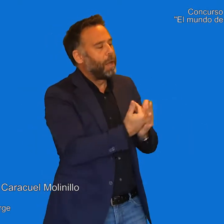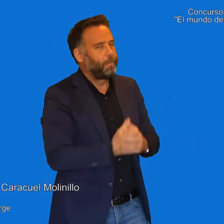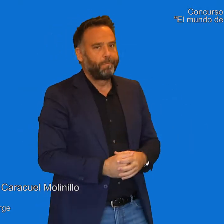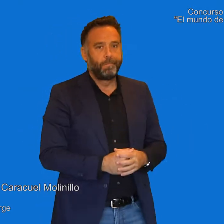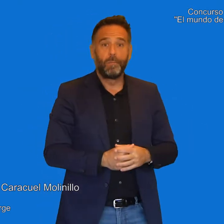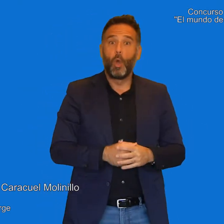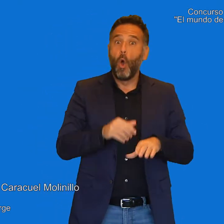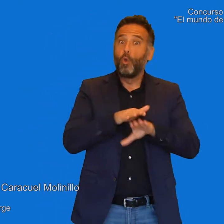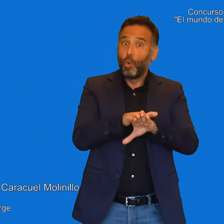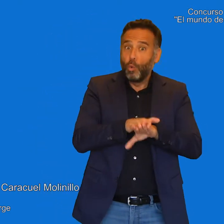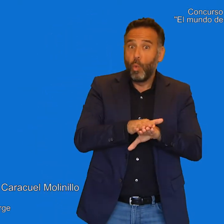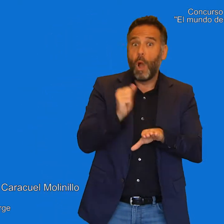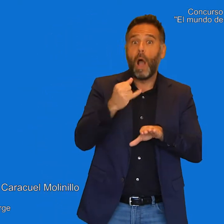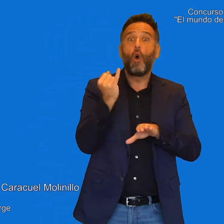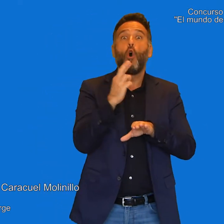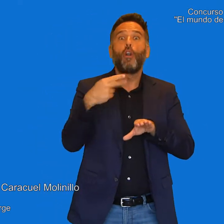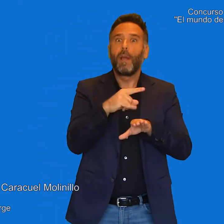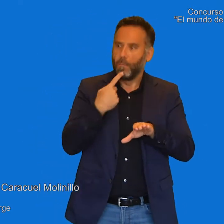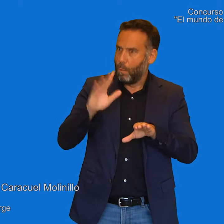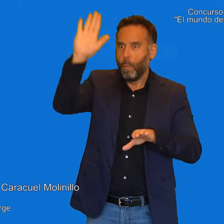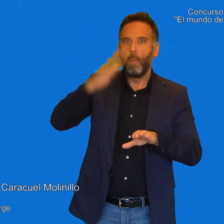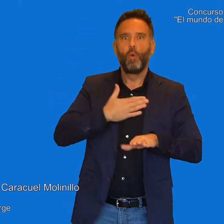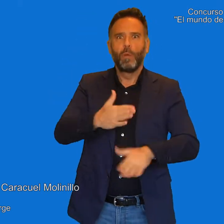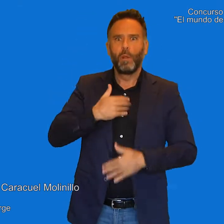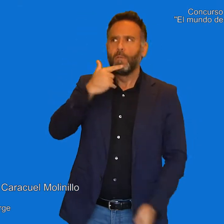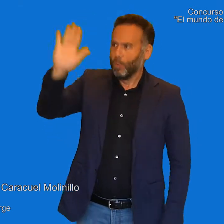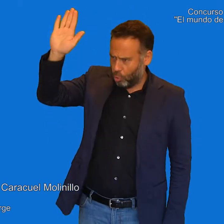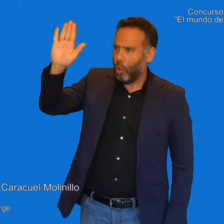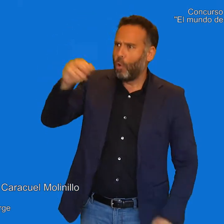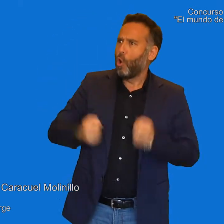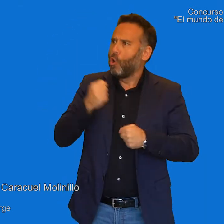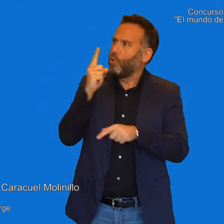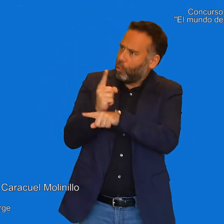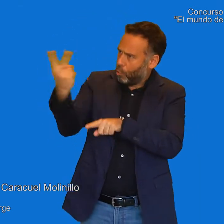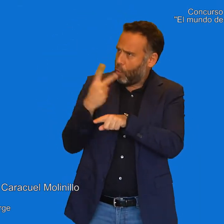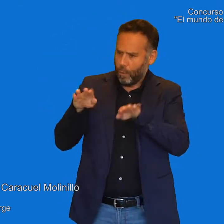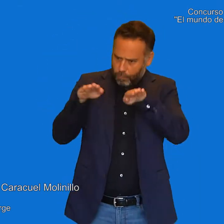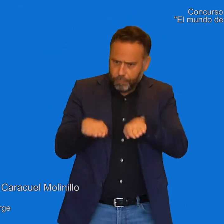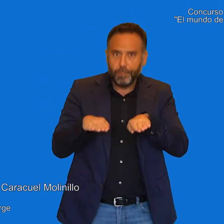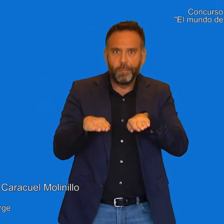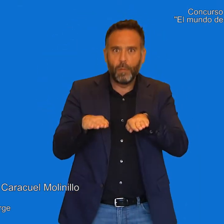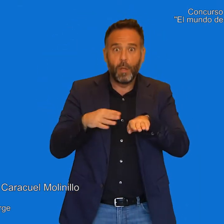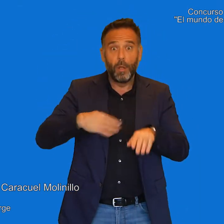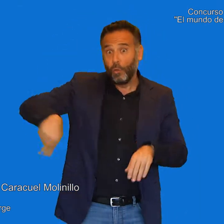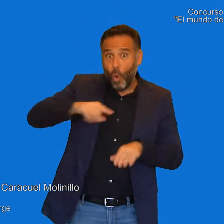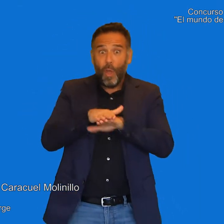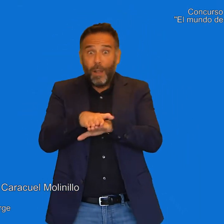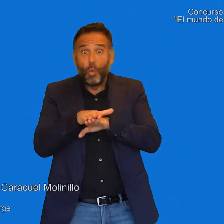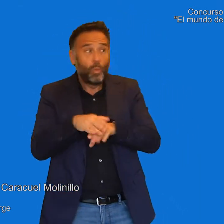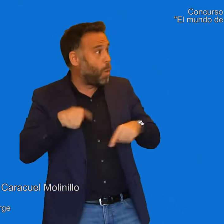tortuga Jorge se ofreció voluntaria. Le dijo, yo me enfrentaré a ti. Todo el mundo se quedó boquiabierto.